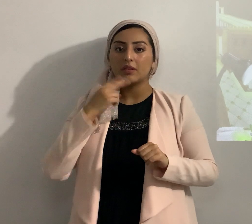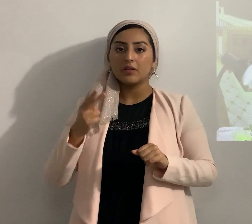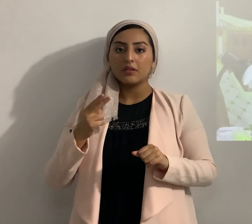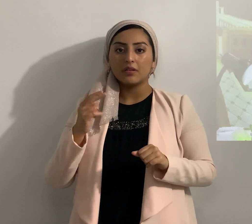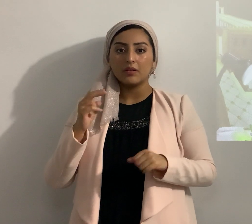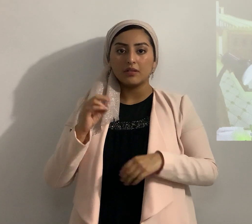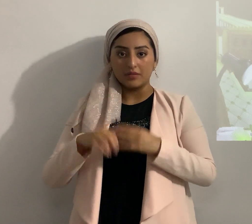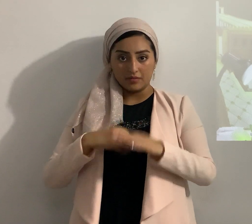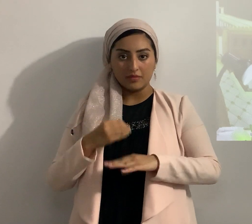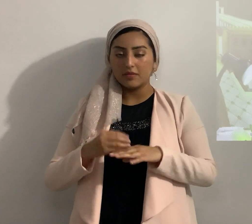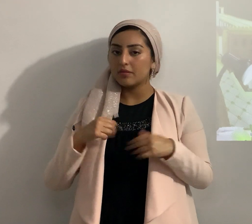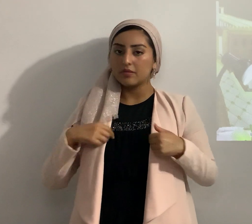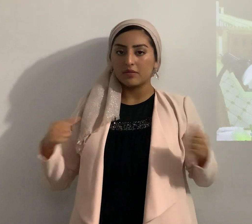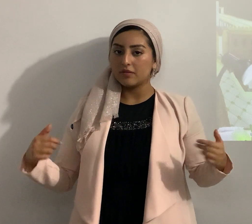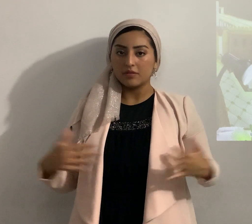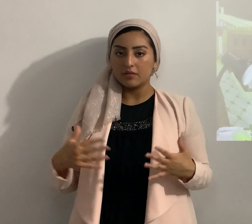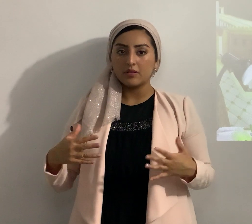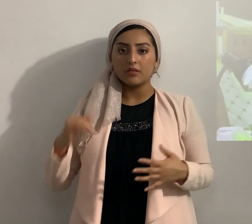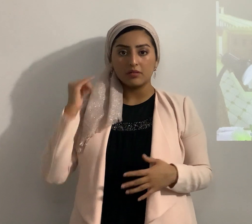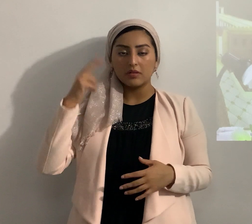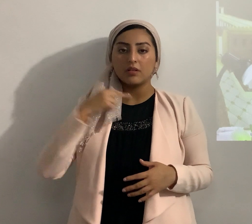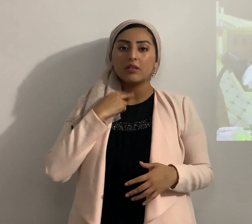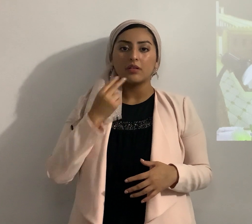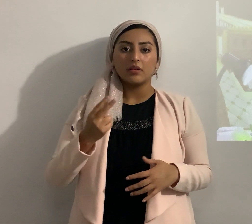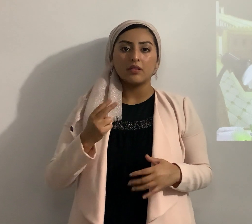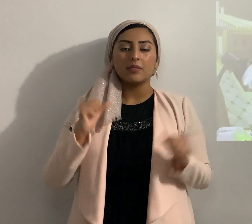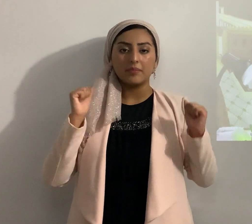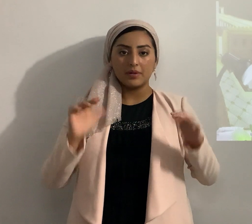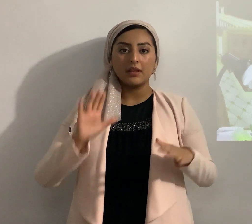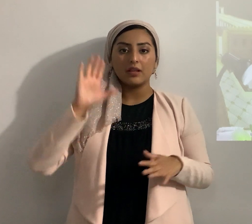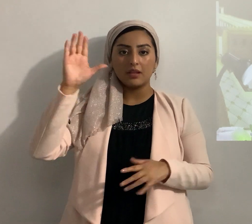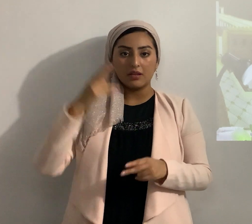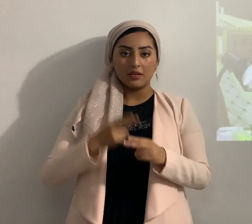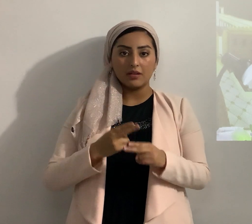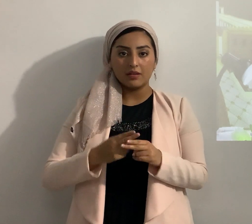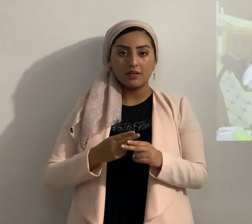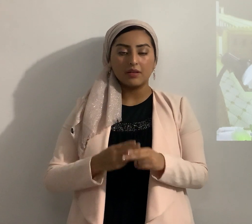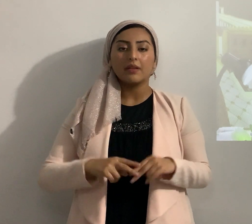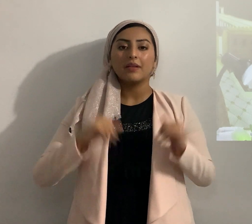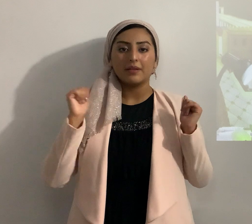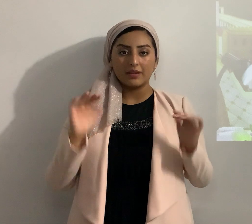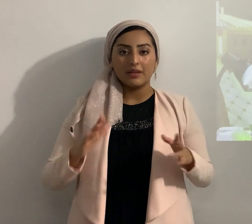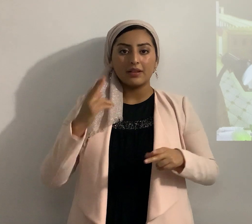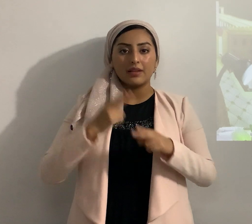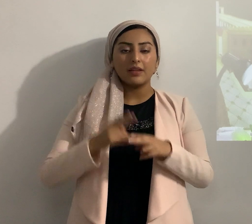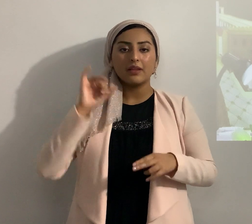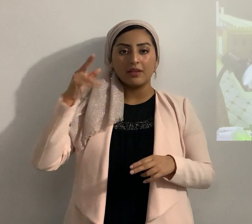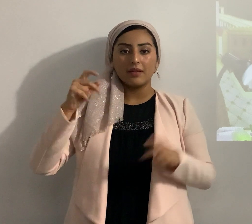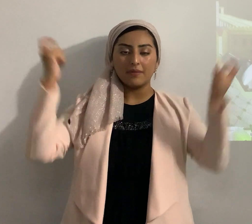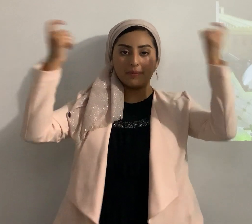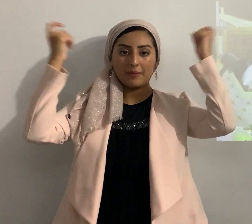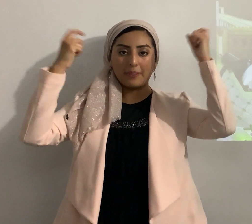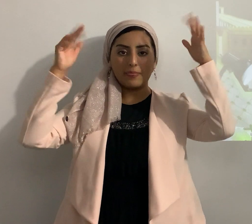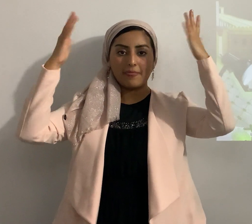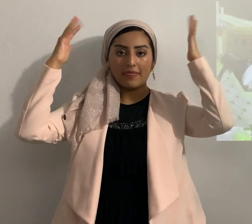no hay que asustarse él está hablando bendito es su nombre de Yahweh bendito es el nombre de Yahweh y le exaltamos bueno entonces